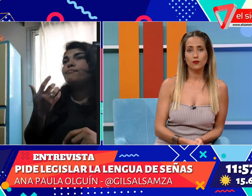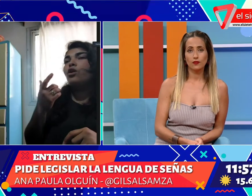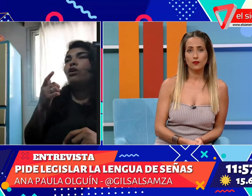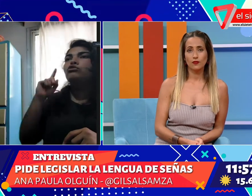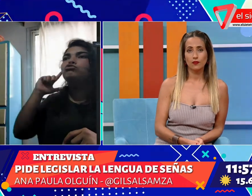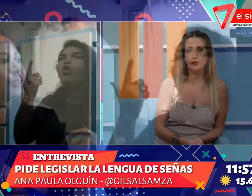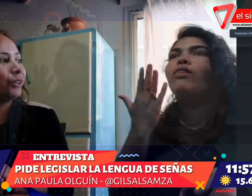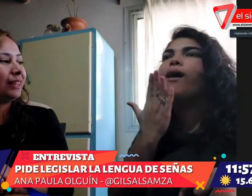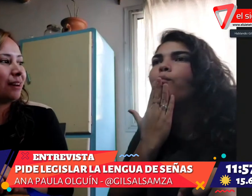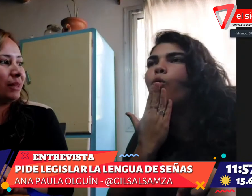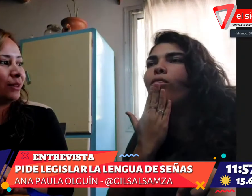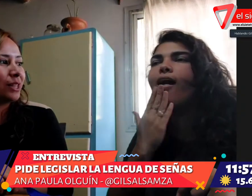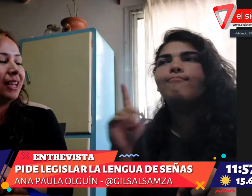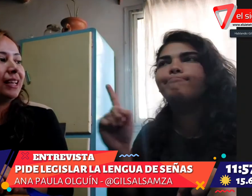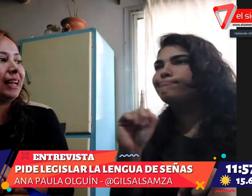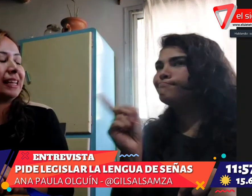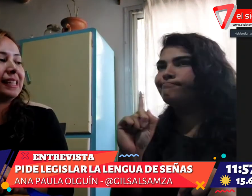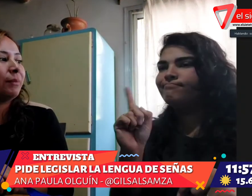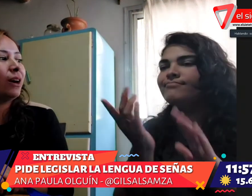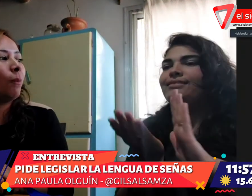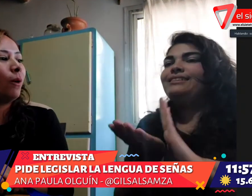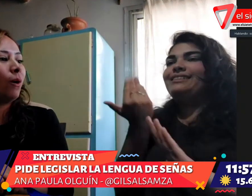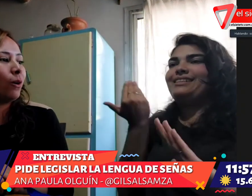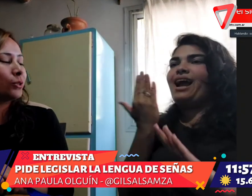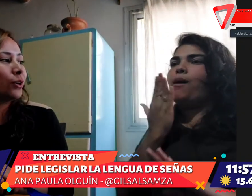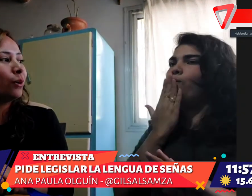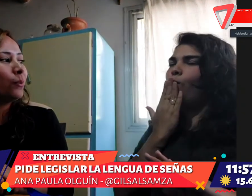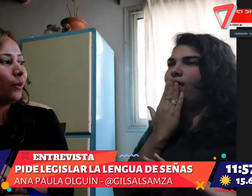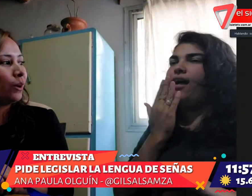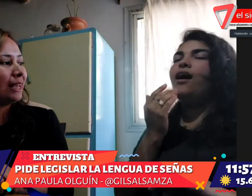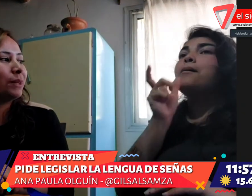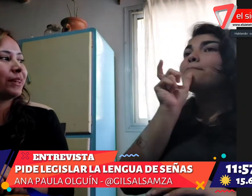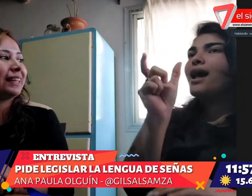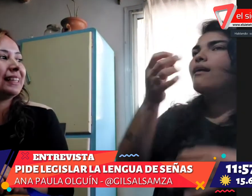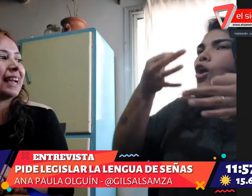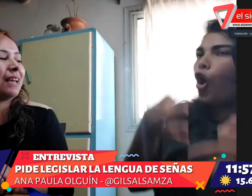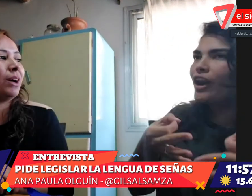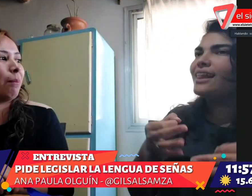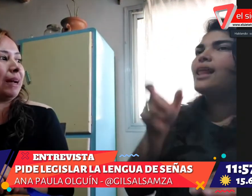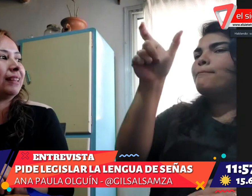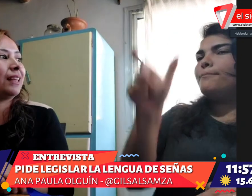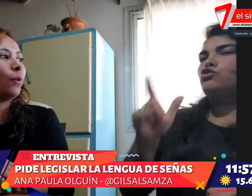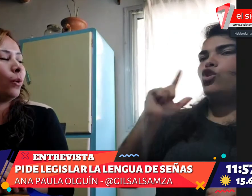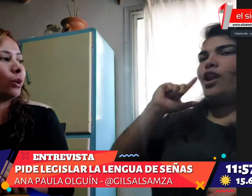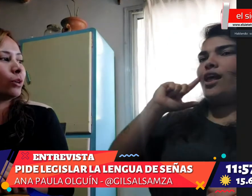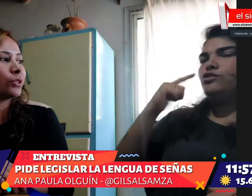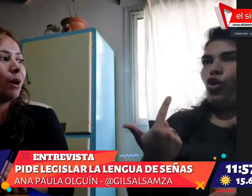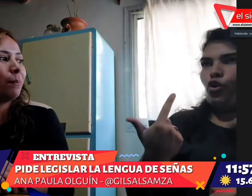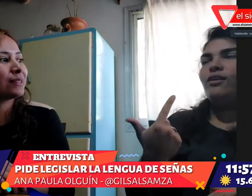entre estos dos términos. Así también como con sordos-mudo, es muy importante que saquemos la parte de mudo. Somos personas